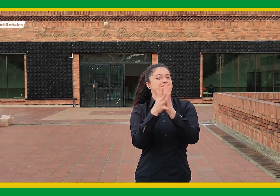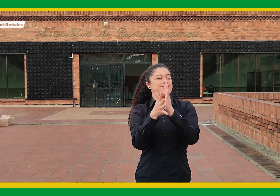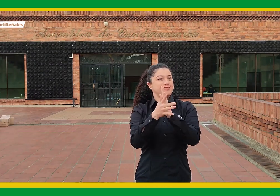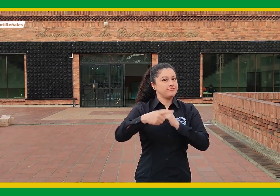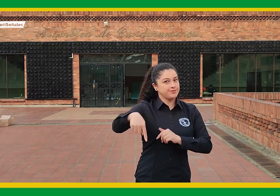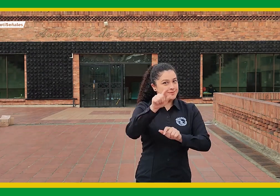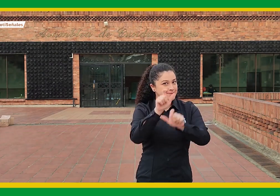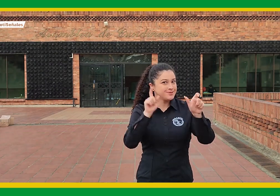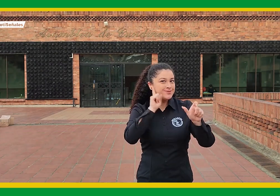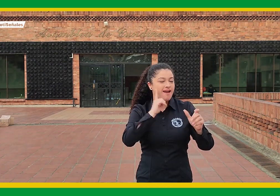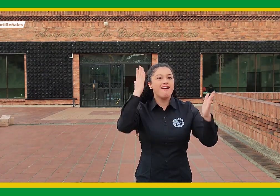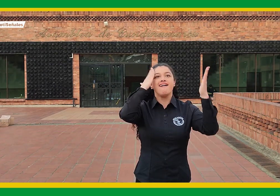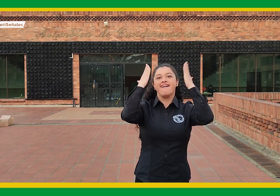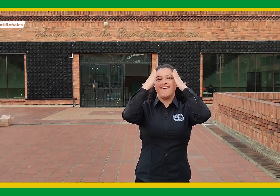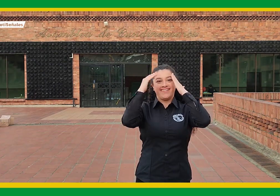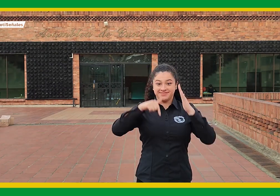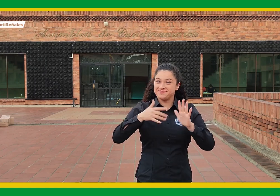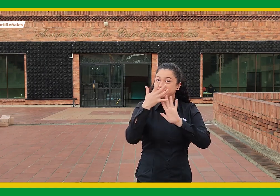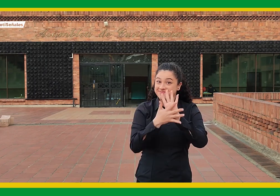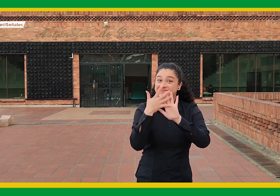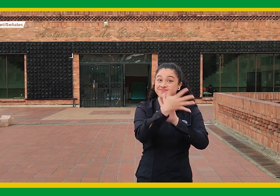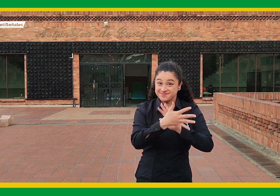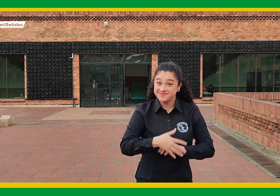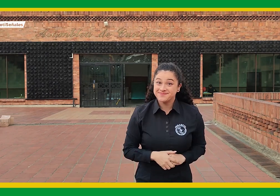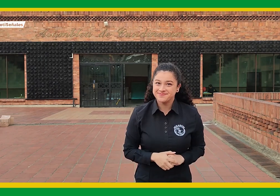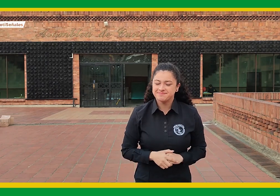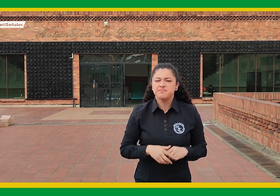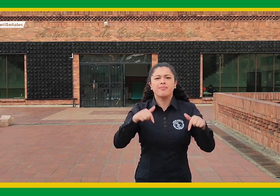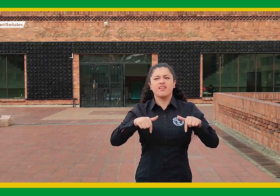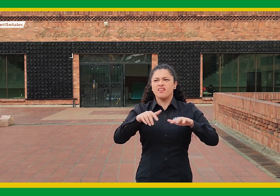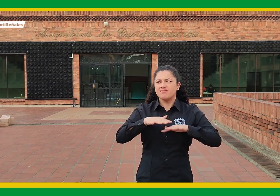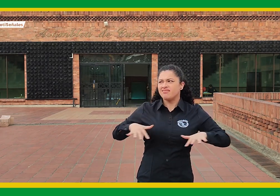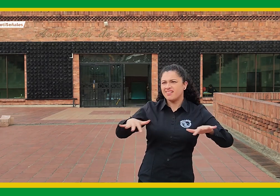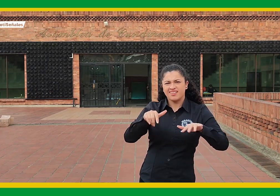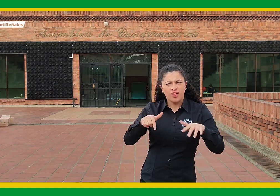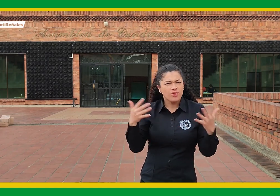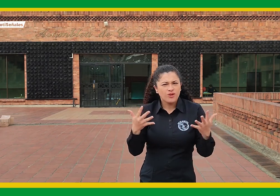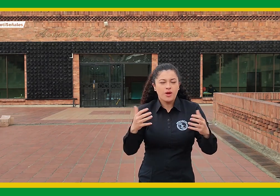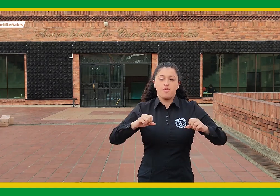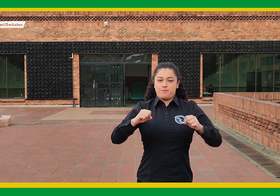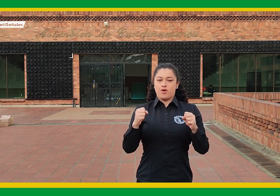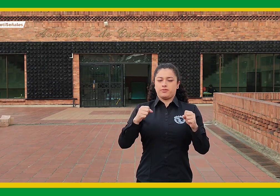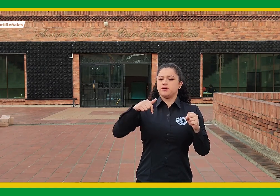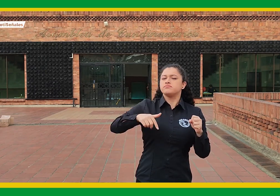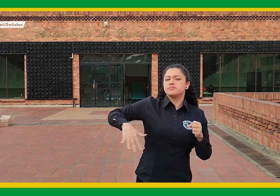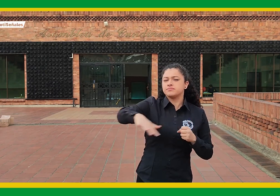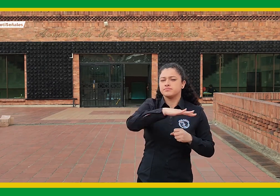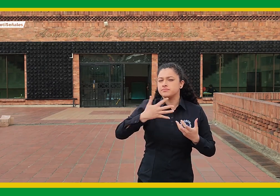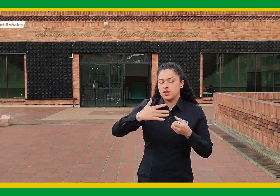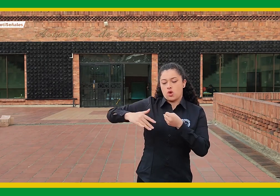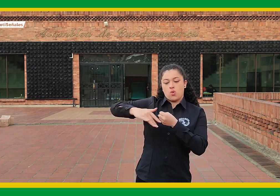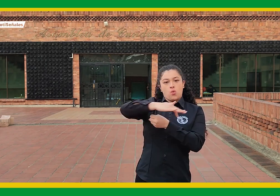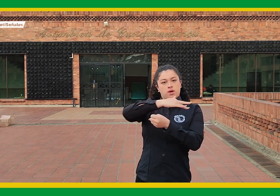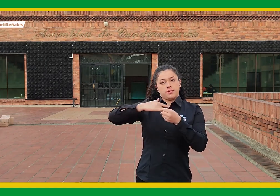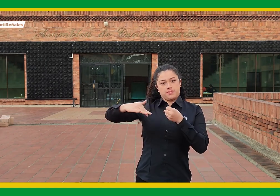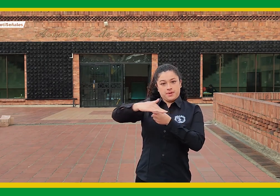territorio nacional con el fin de informar a la comunidad sorda. Ahora me encuentro en Bogotá, en la